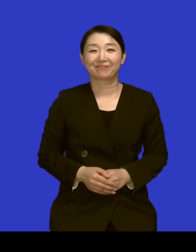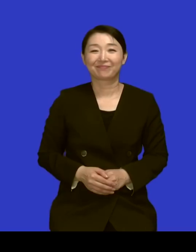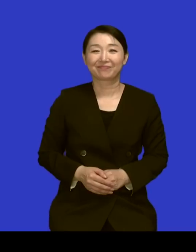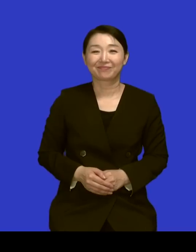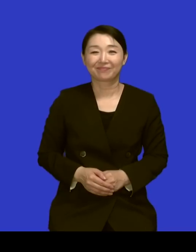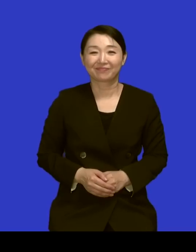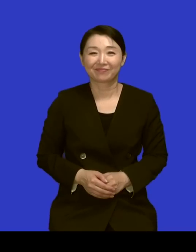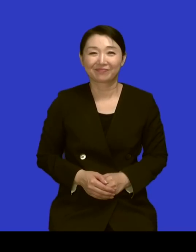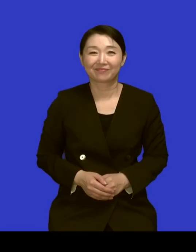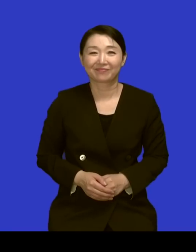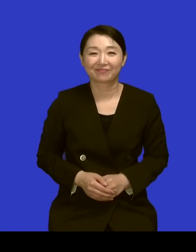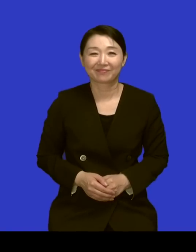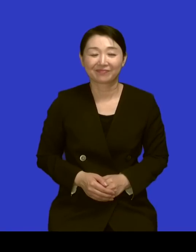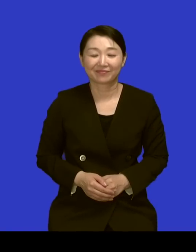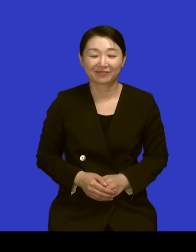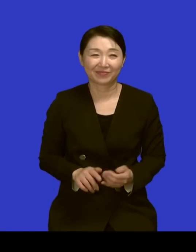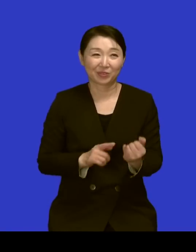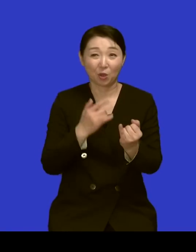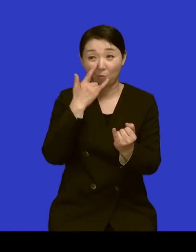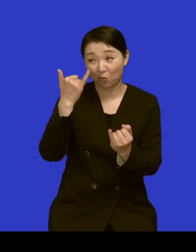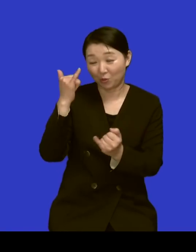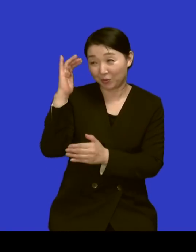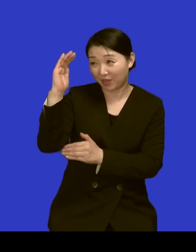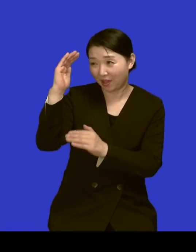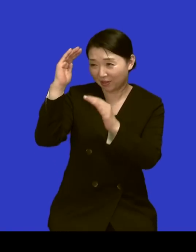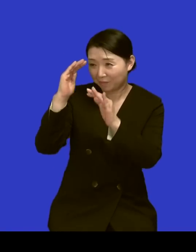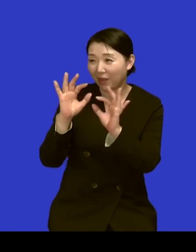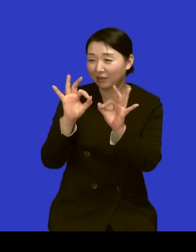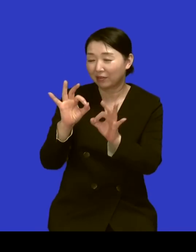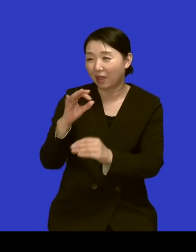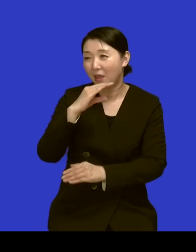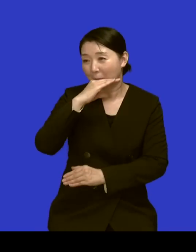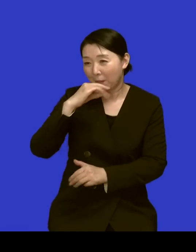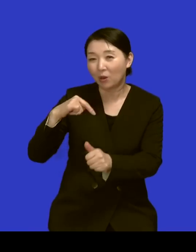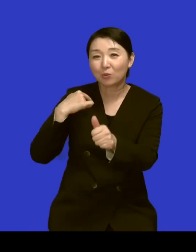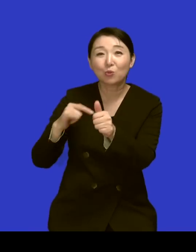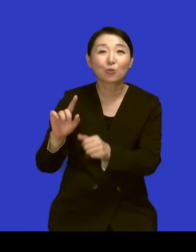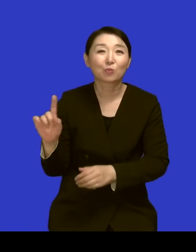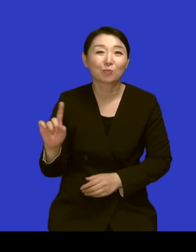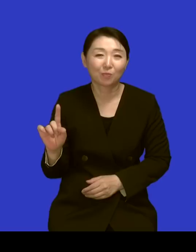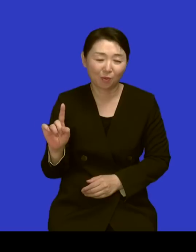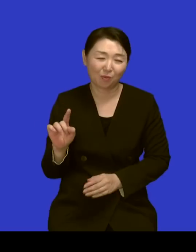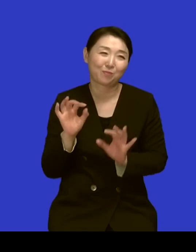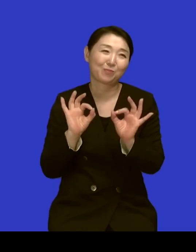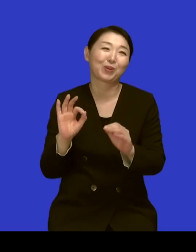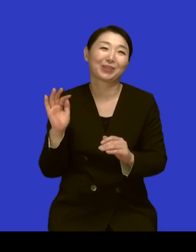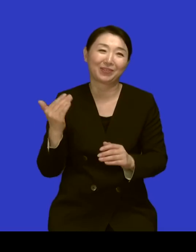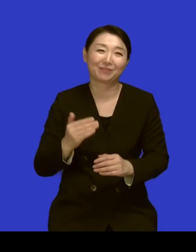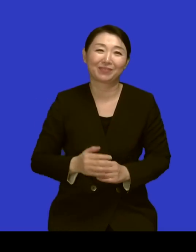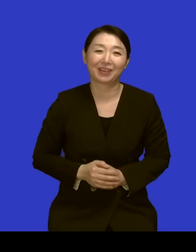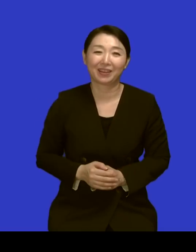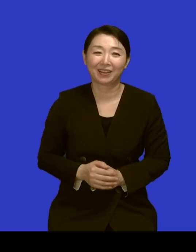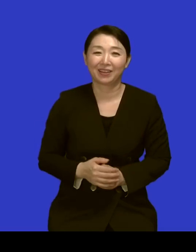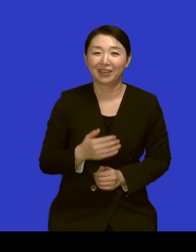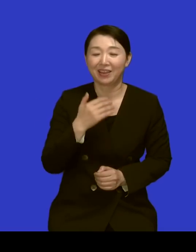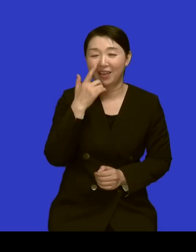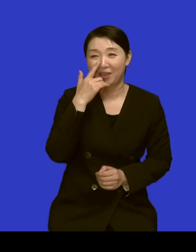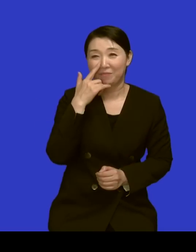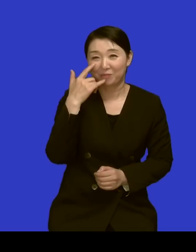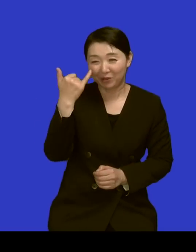선친의 이야기를 들으면서 정말 올바른 교육이 무엇인지 또 느끼게 된 것 같아요 아버님 어머님께서 특별히 자녀들을 위해서